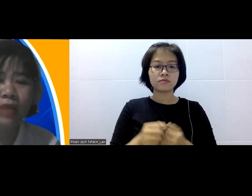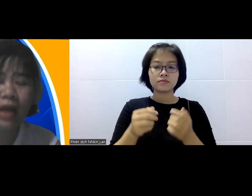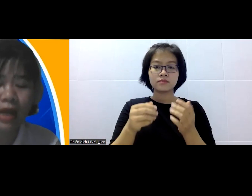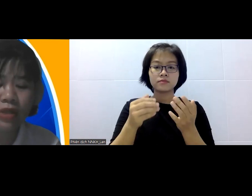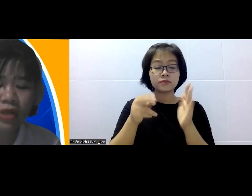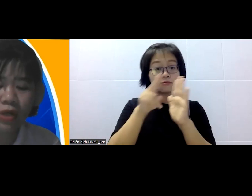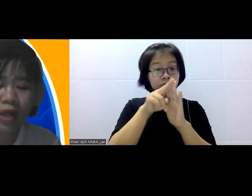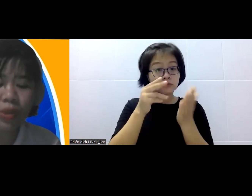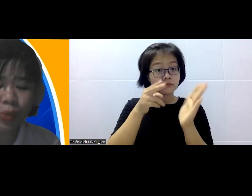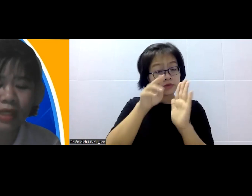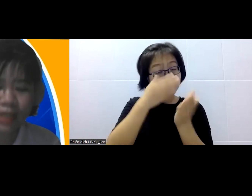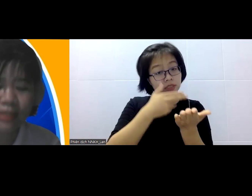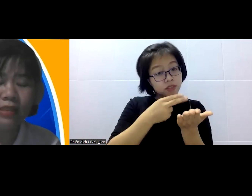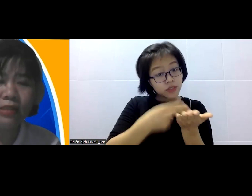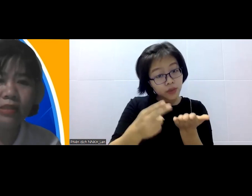Hãy subscribe kênh Gõ